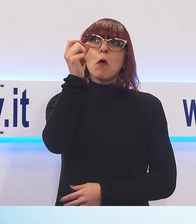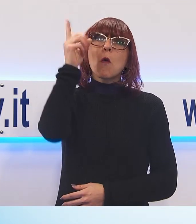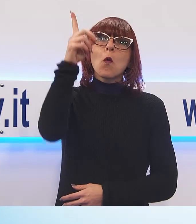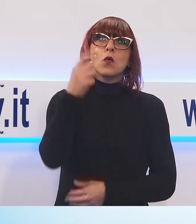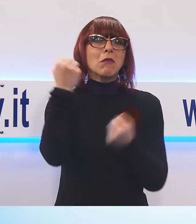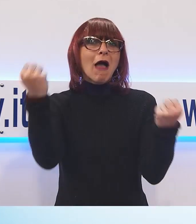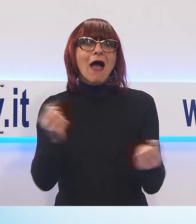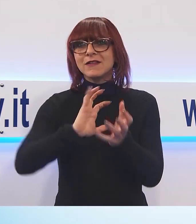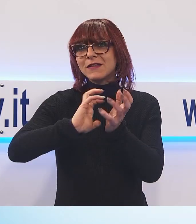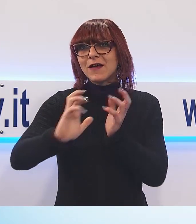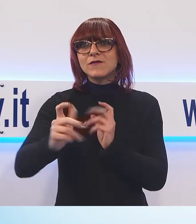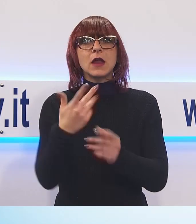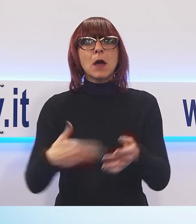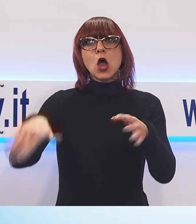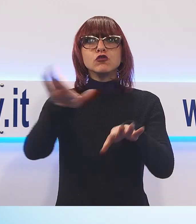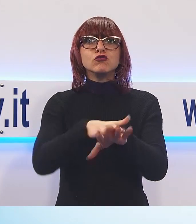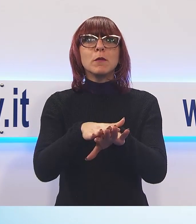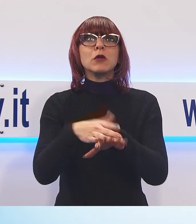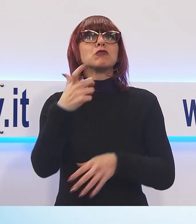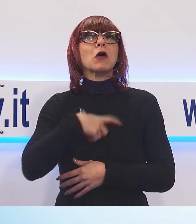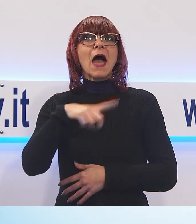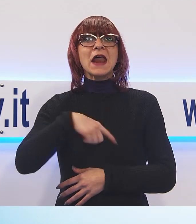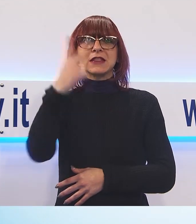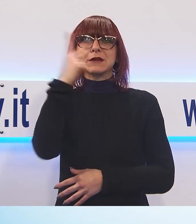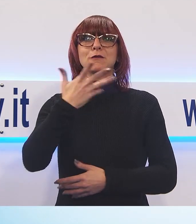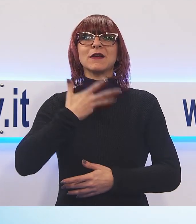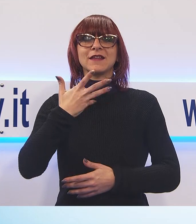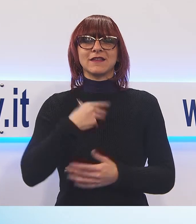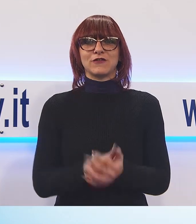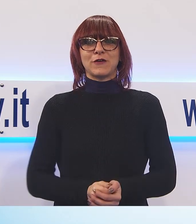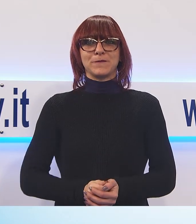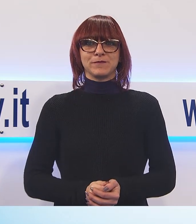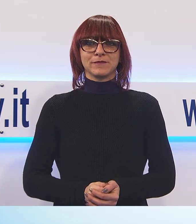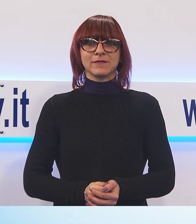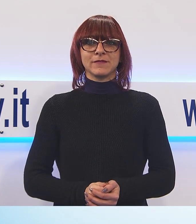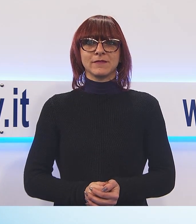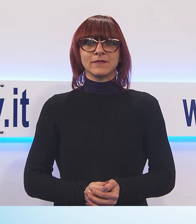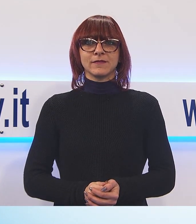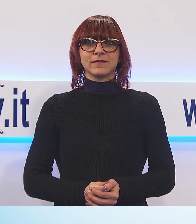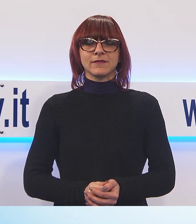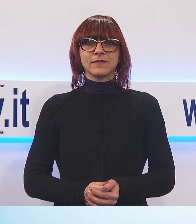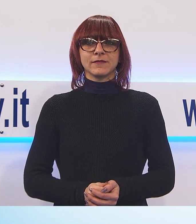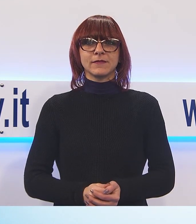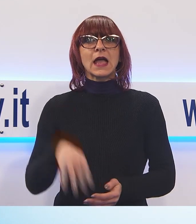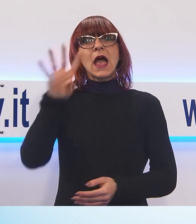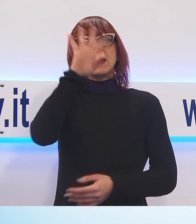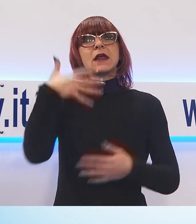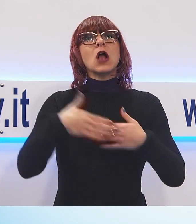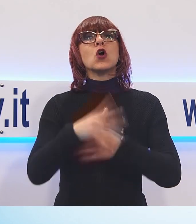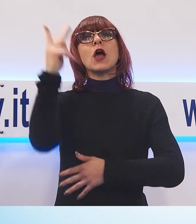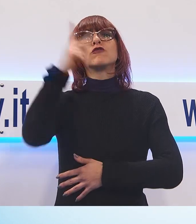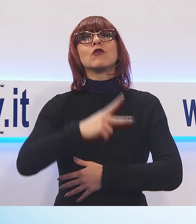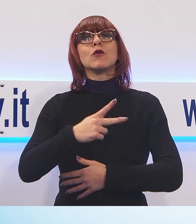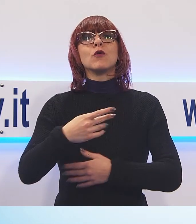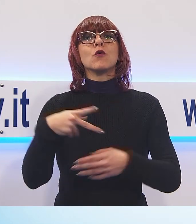intrattenimento e soprattutto tanta lucchesità. Ha ufficialmente aperto i battenti al Real Collegio di Lucca la quattordicesima